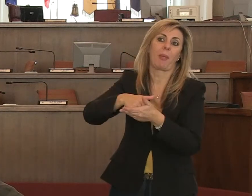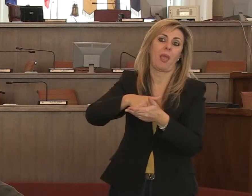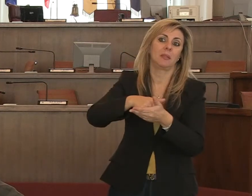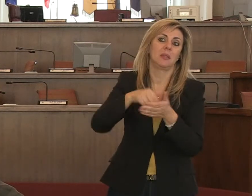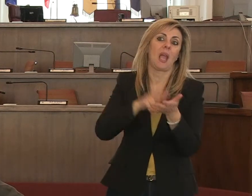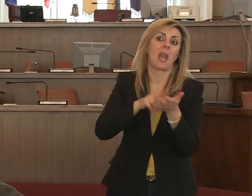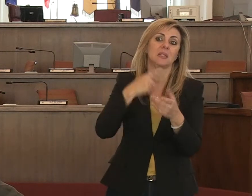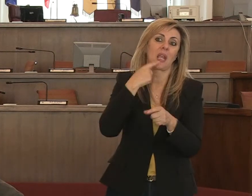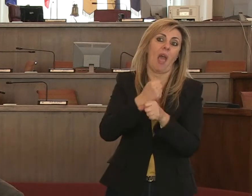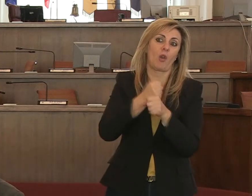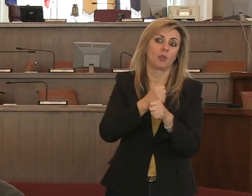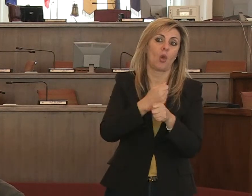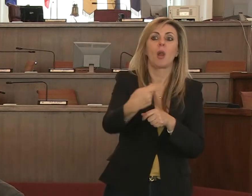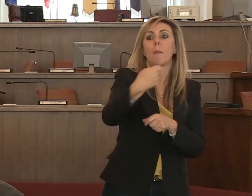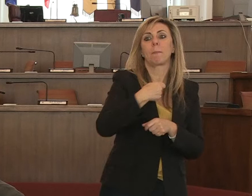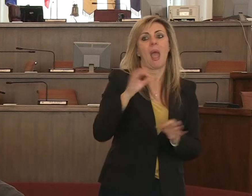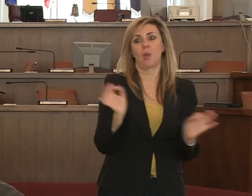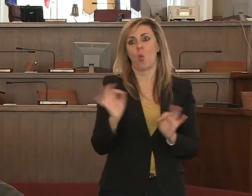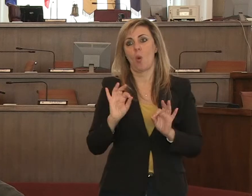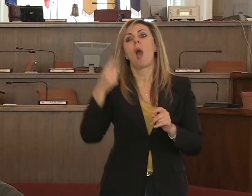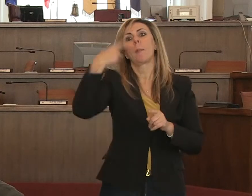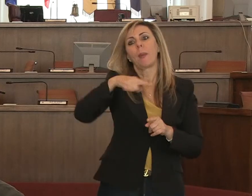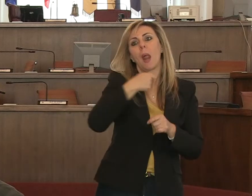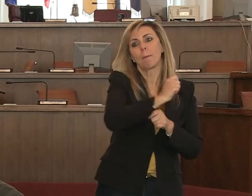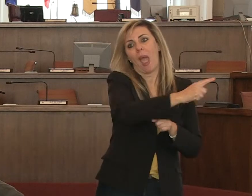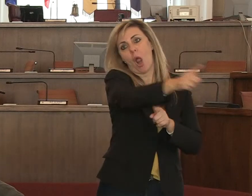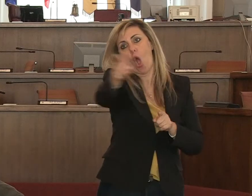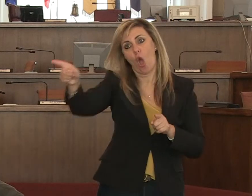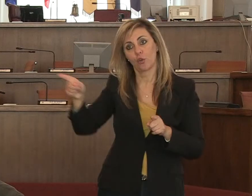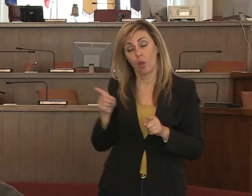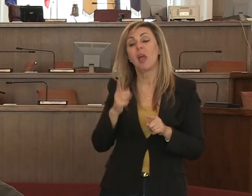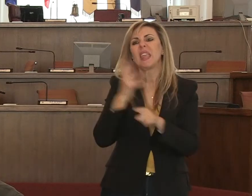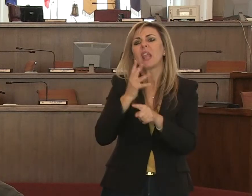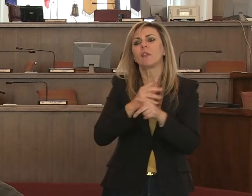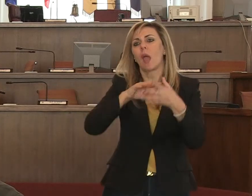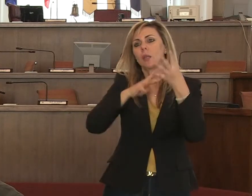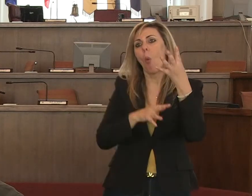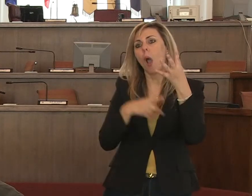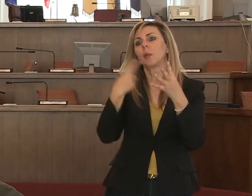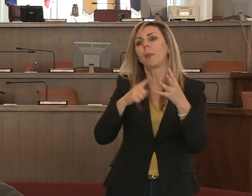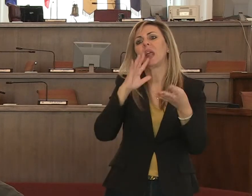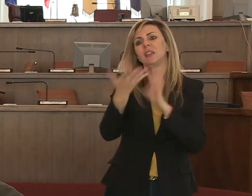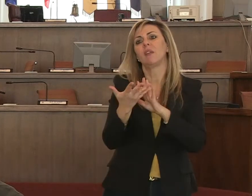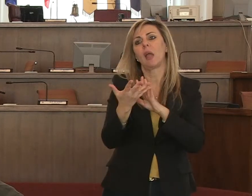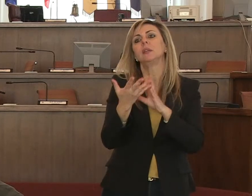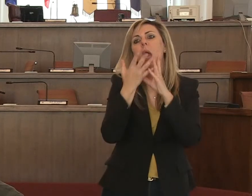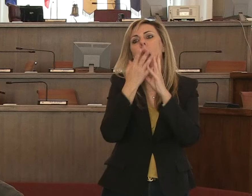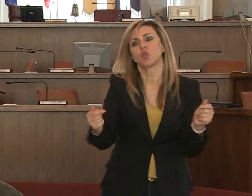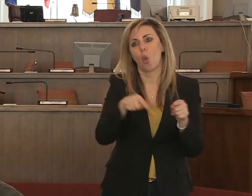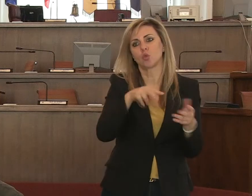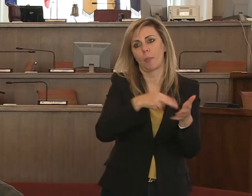stipendi ai lavoratori. Quindi quattro interventi fatti per far sì che questo problema eh ricada